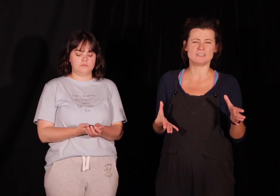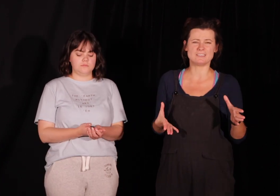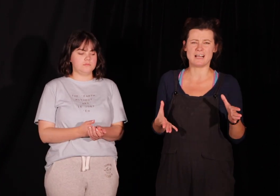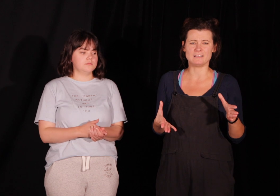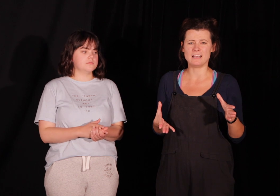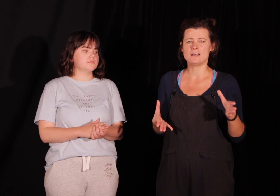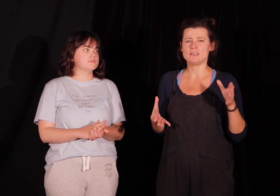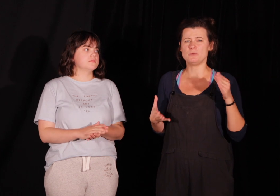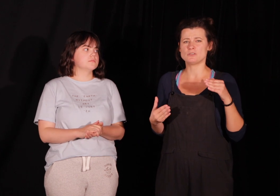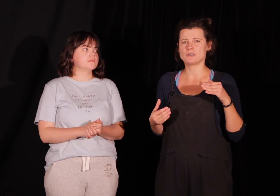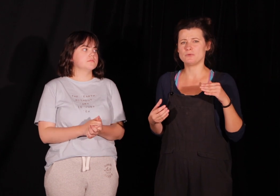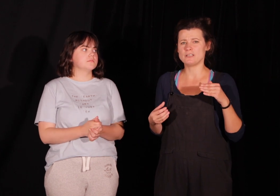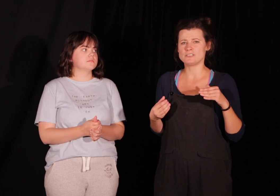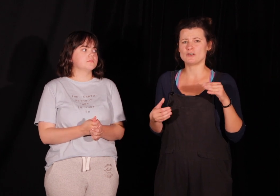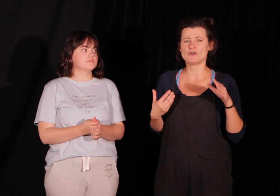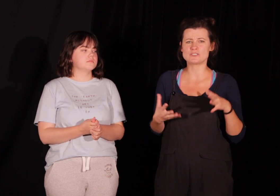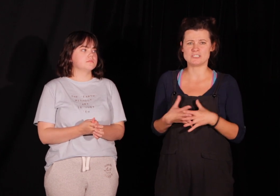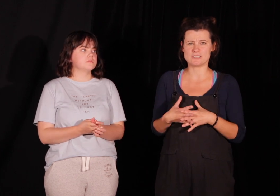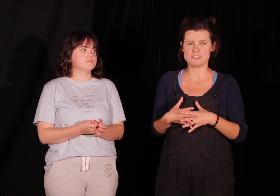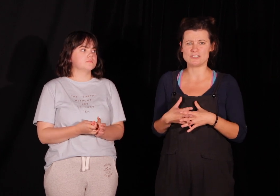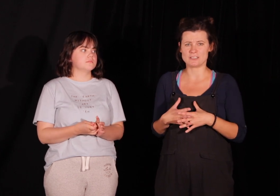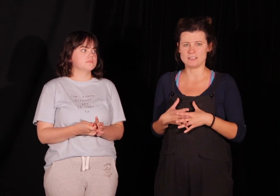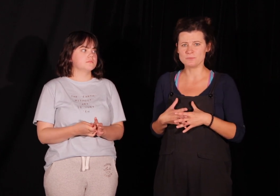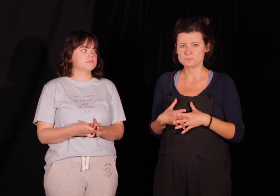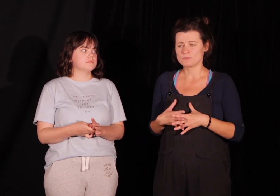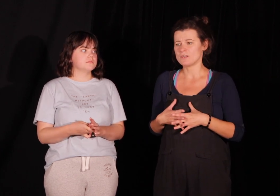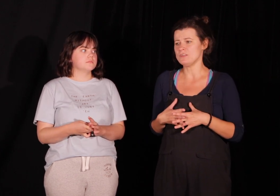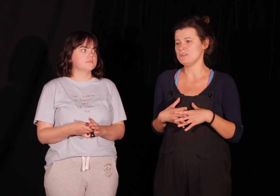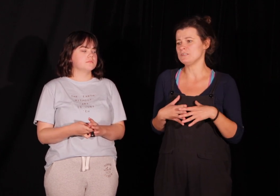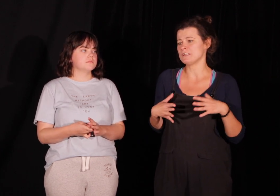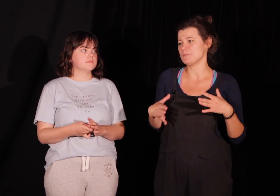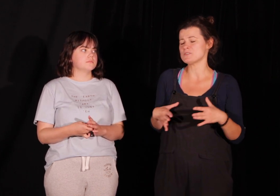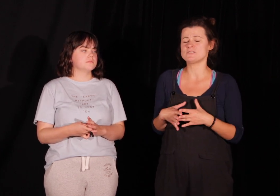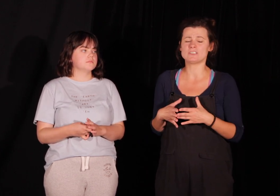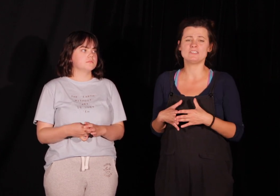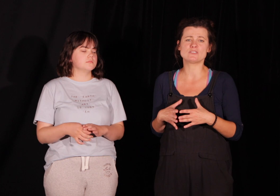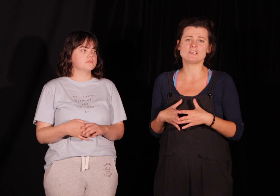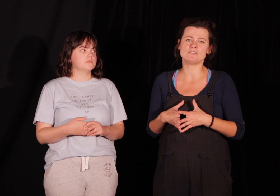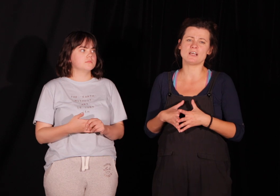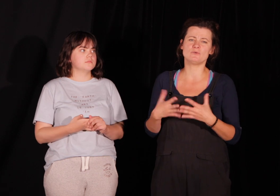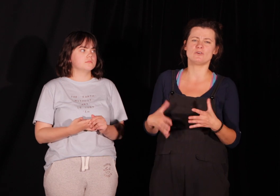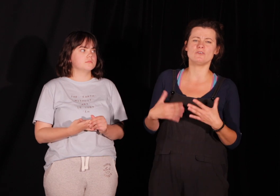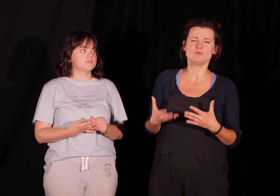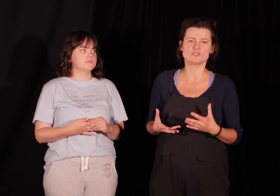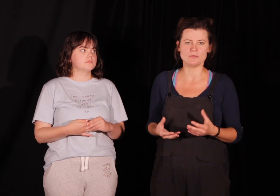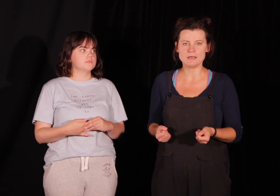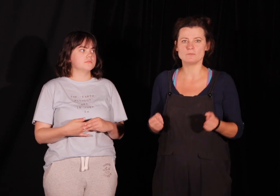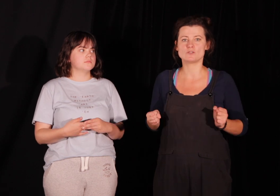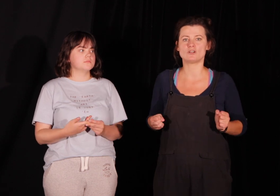teatralne i potrzebujecie rozgrzać wasze dzieciaki i takie proste, zwyczajne rozgrzewki jakby nudzą je, to co